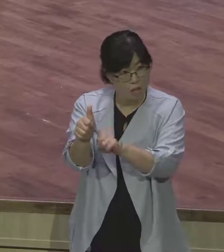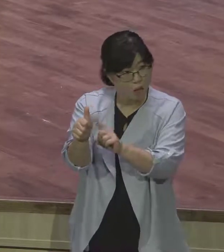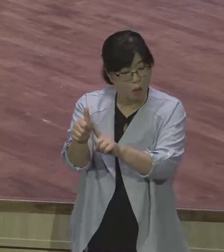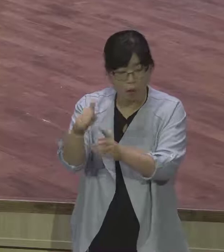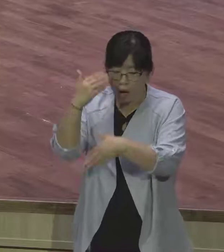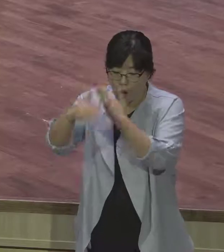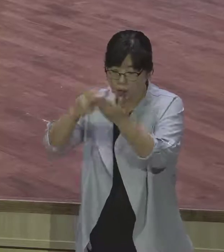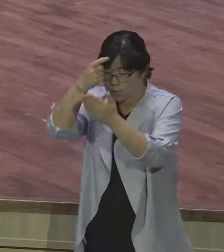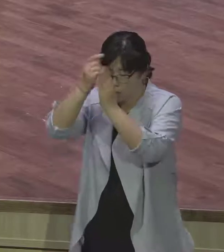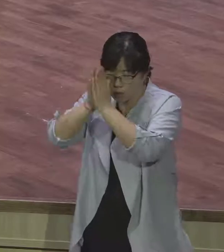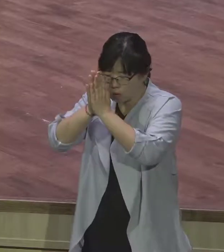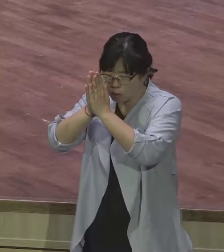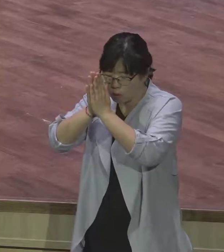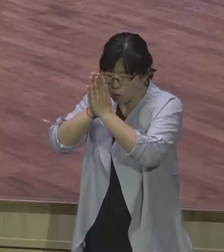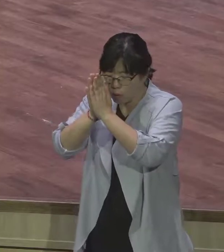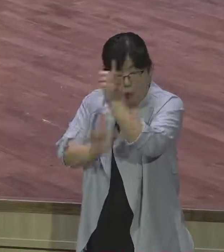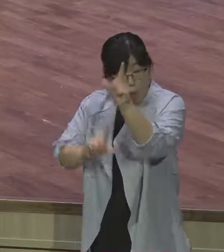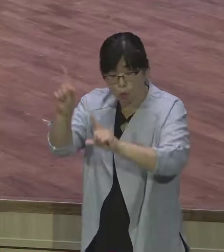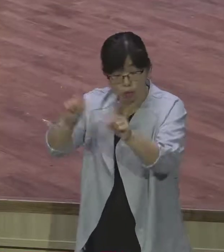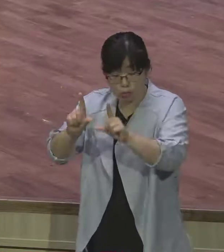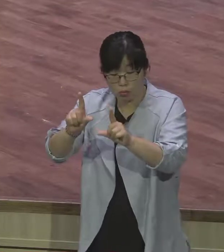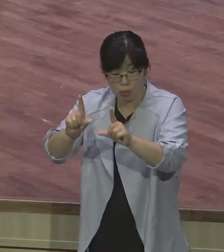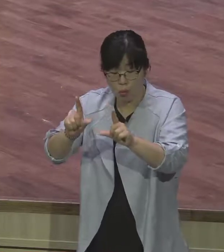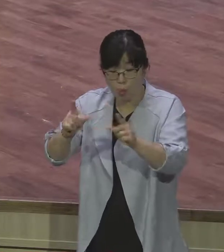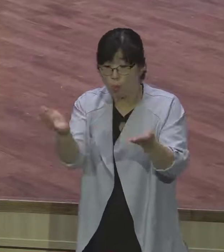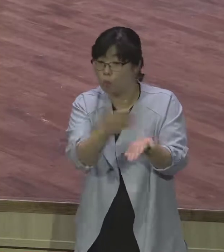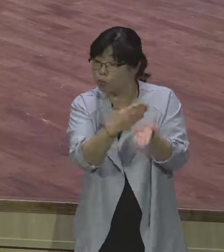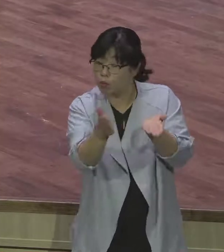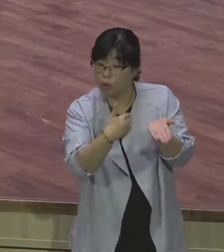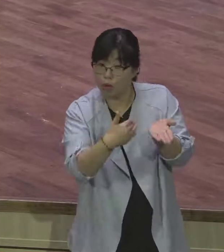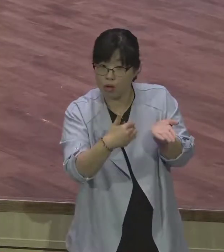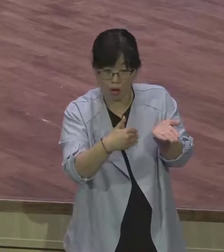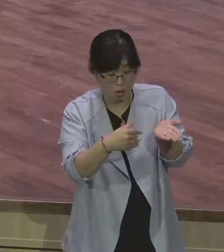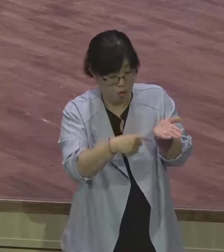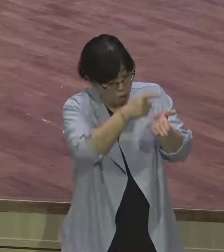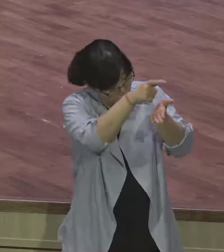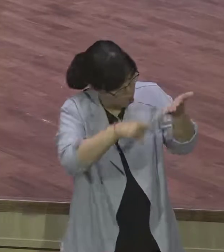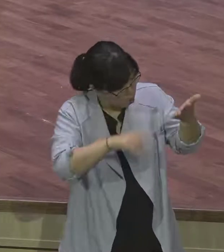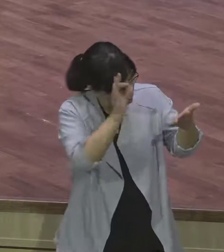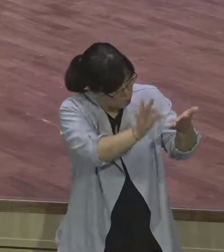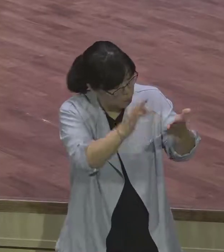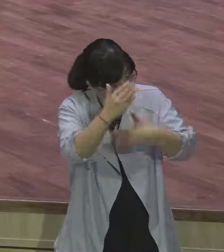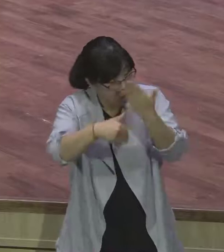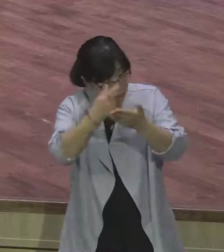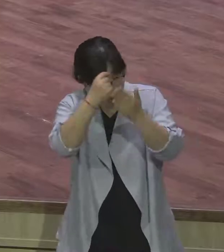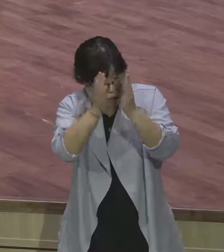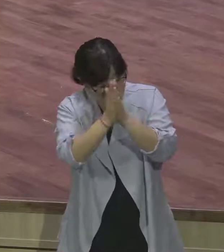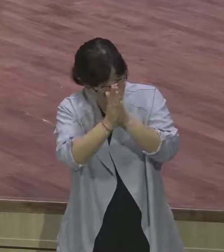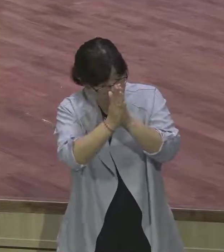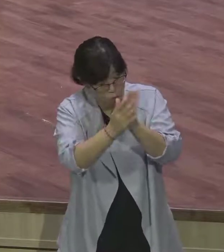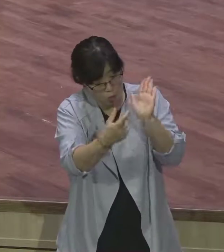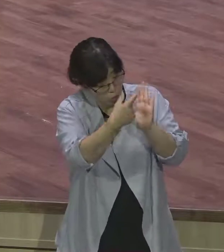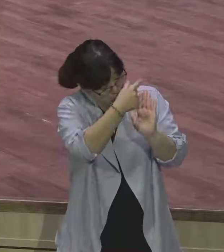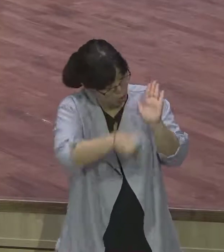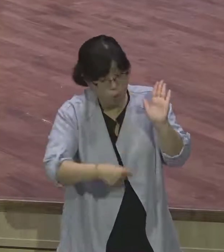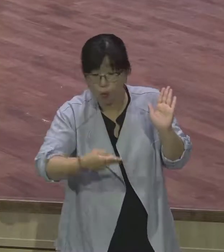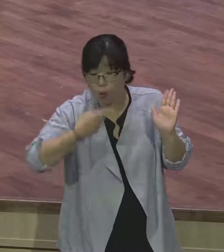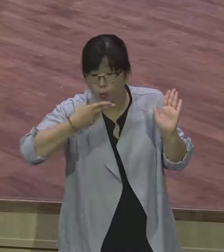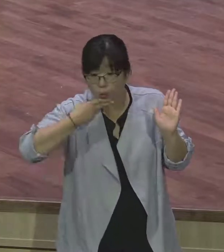가장 큰 문제예요. 그렇게 얼음을 주는데도 하나님을 안 찾아 하나님 앞에 묻지 않아요.